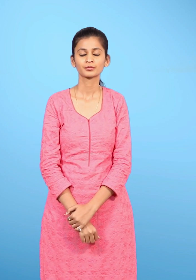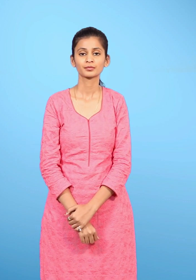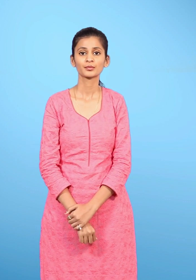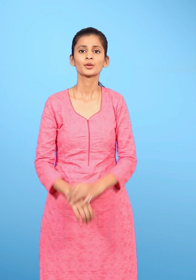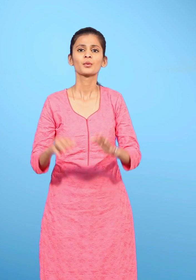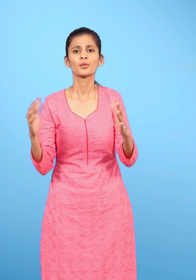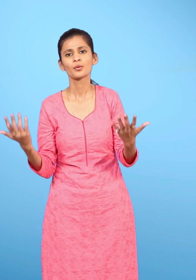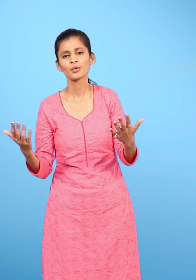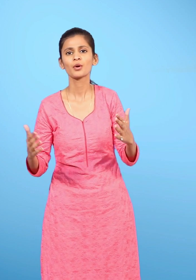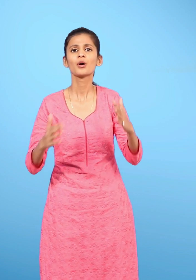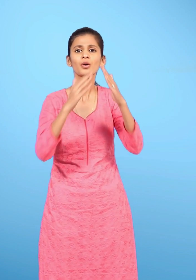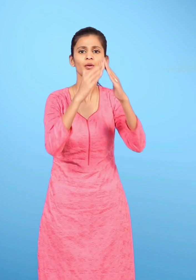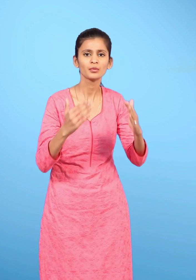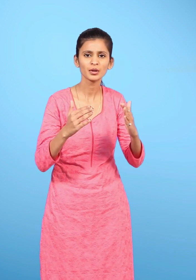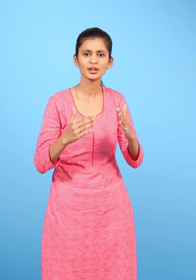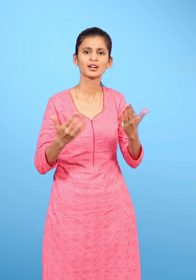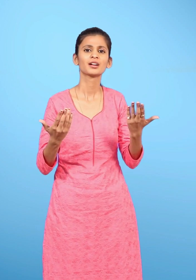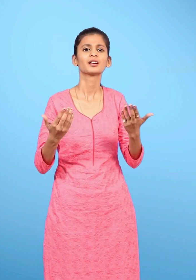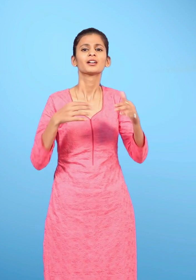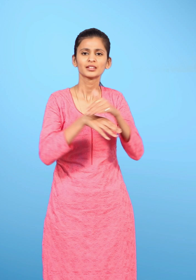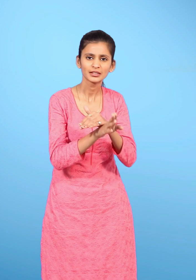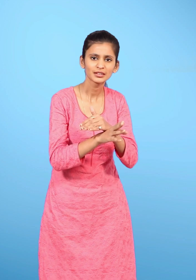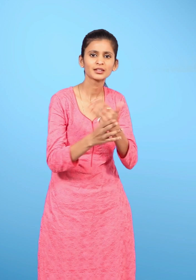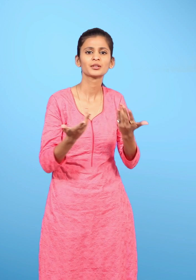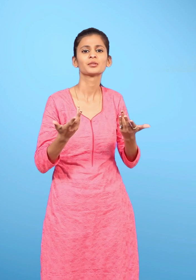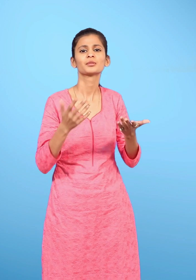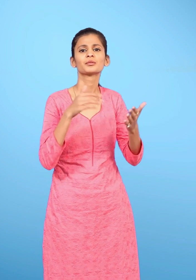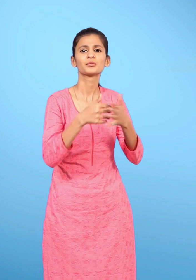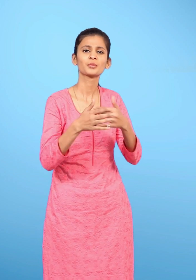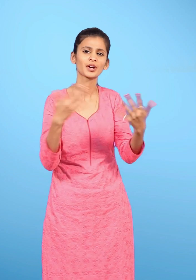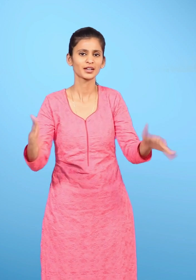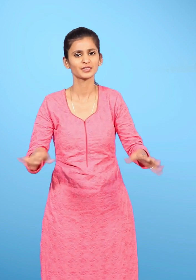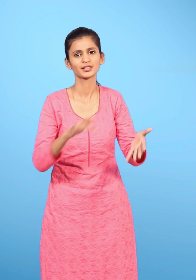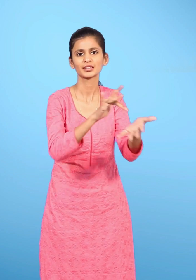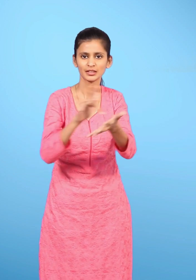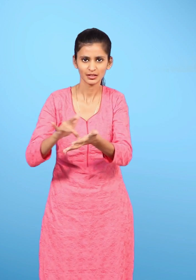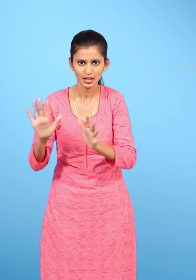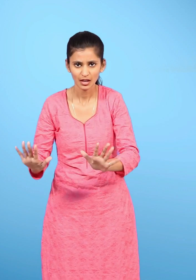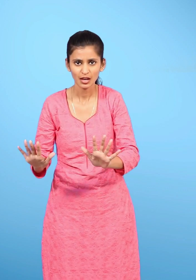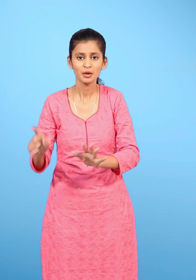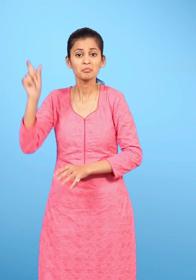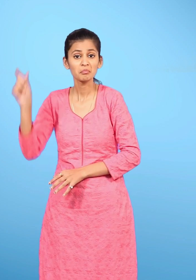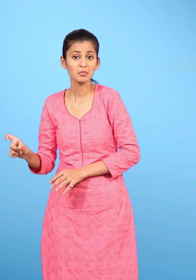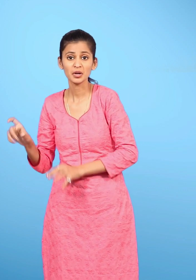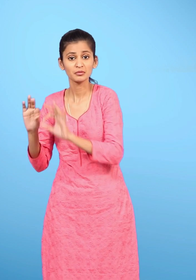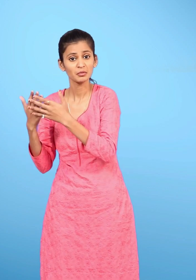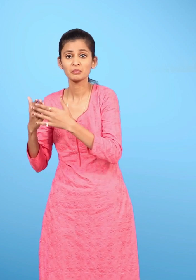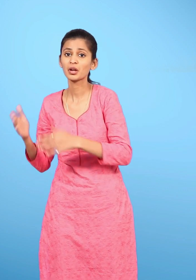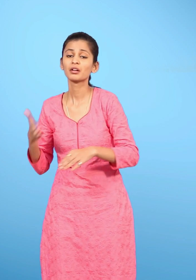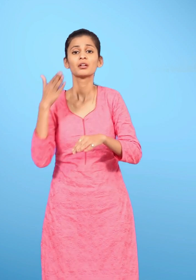क्या घर का कोई ऐसा भी हिस्सा है जिसमें घर का कोई खास व्यक्ति जाता ही नहीं